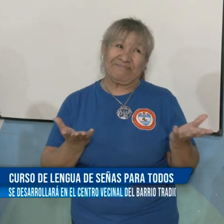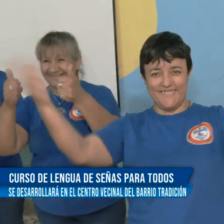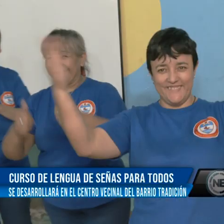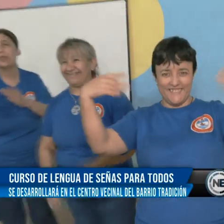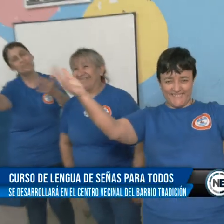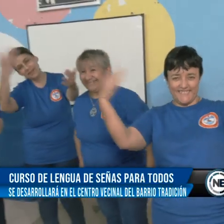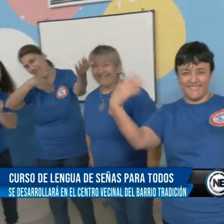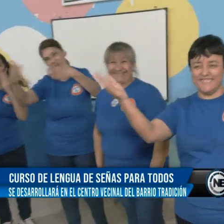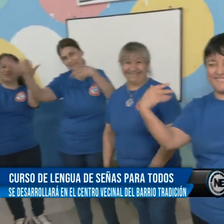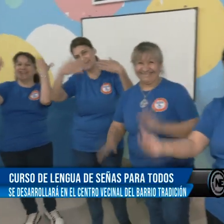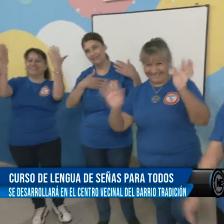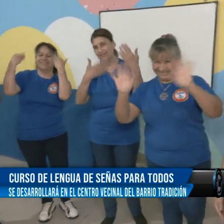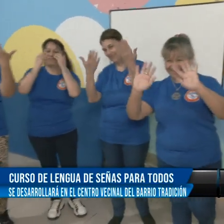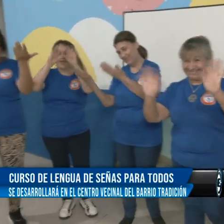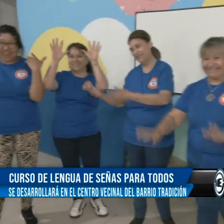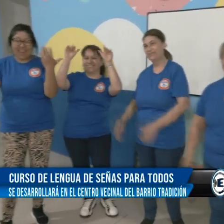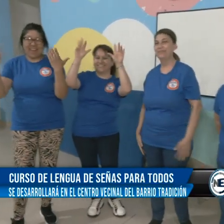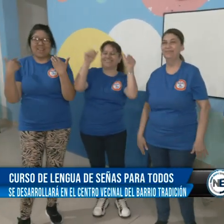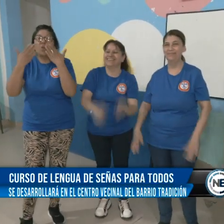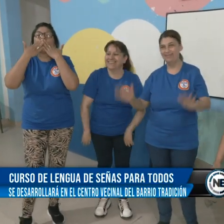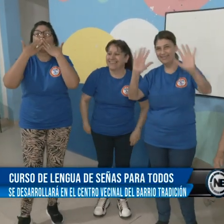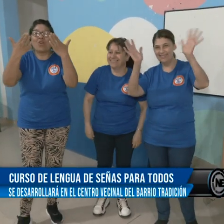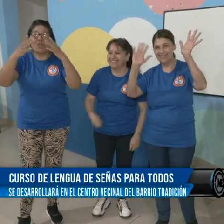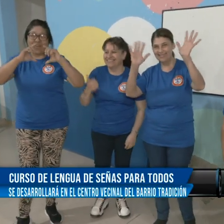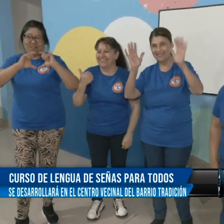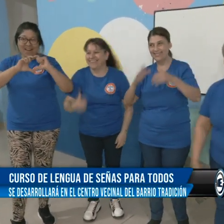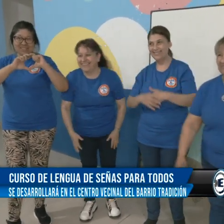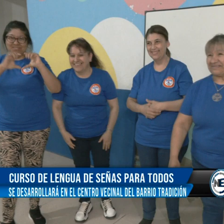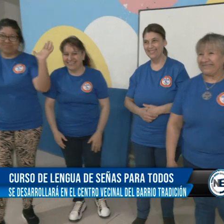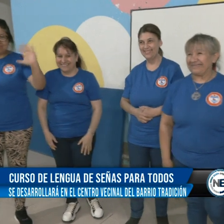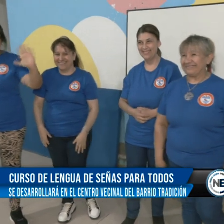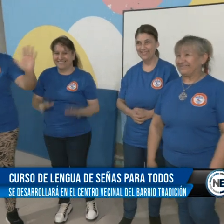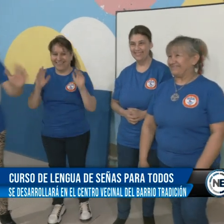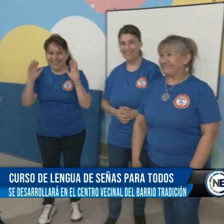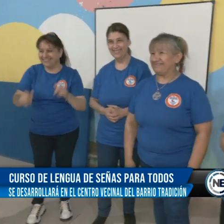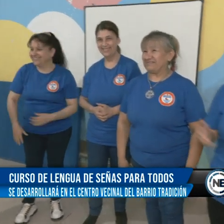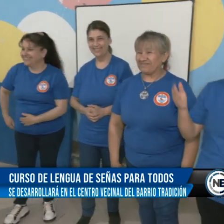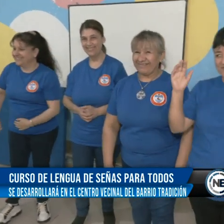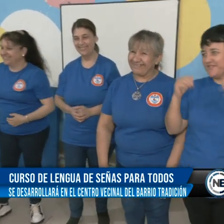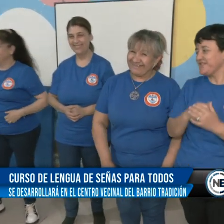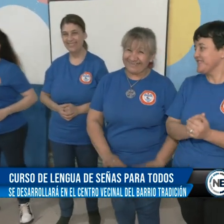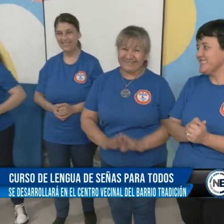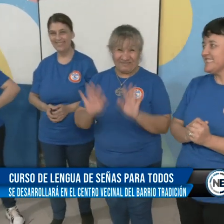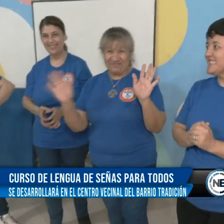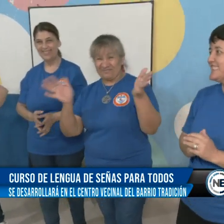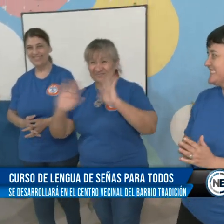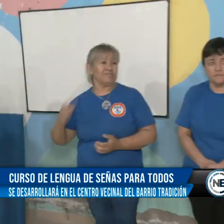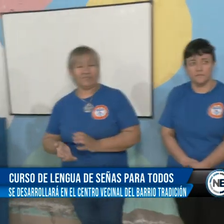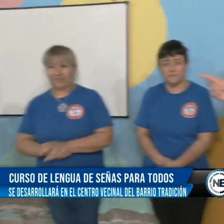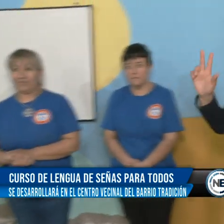algunas señas, ella dice eso. Pero por eso es importante que los que enseñen la lengua